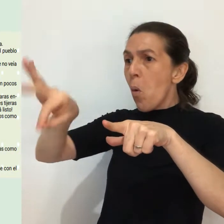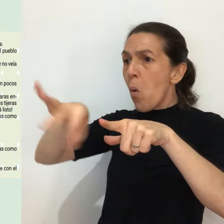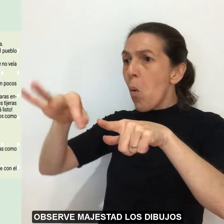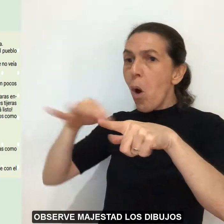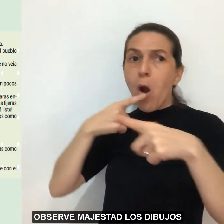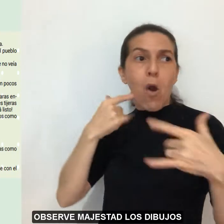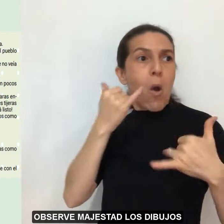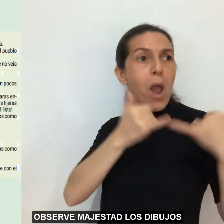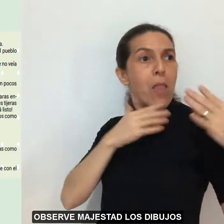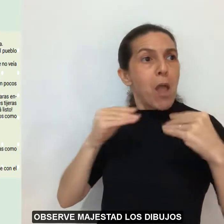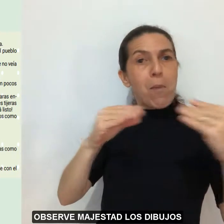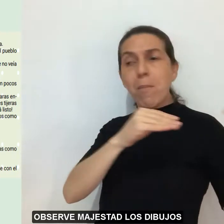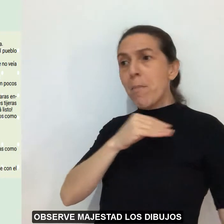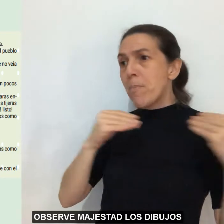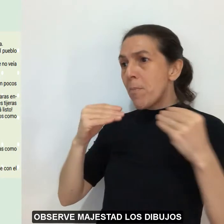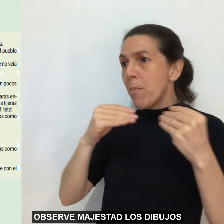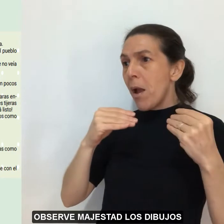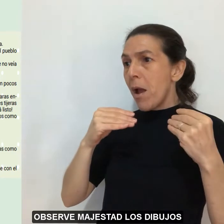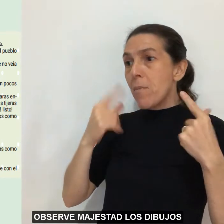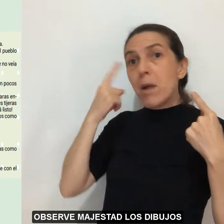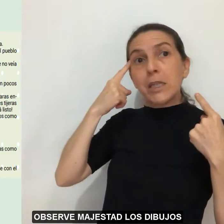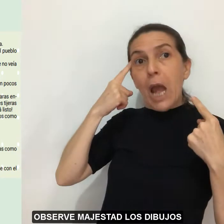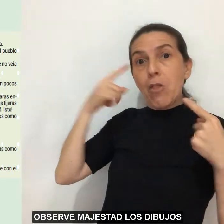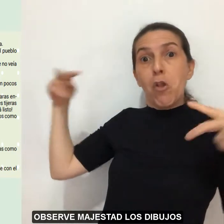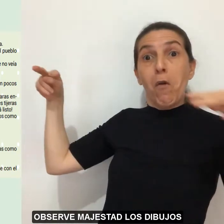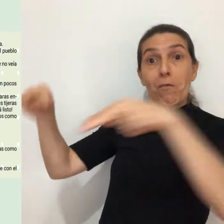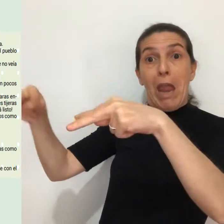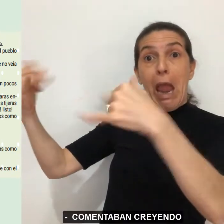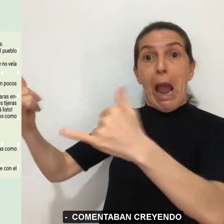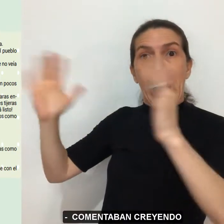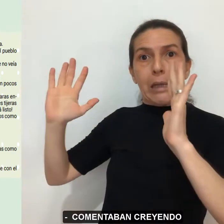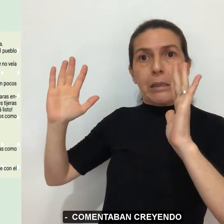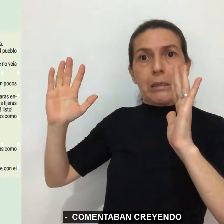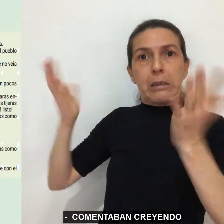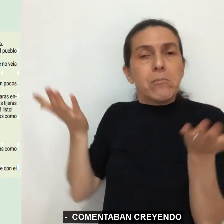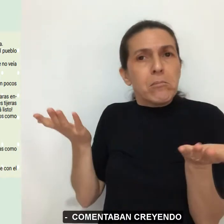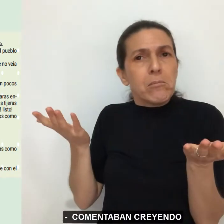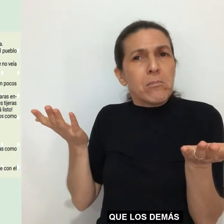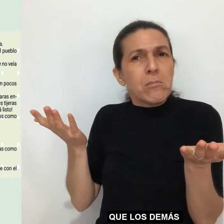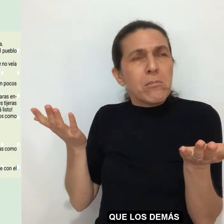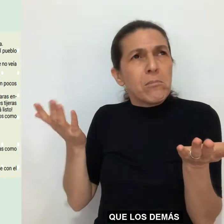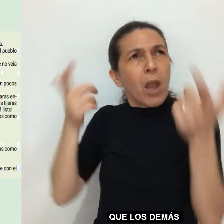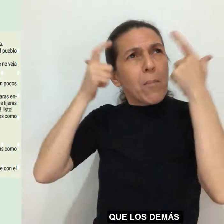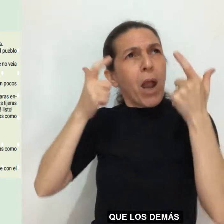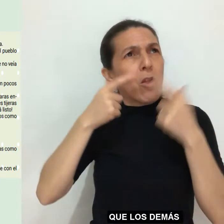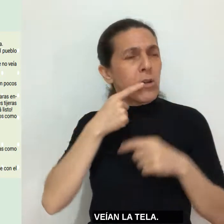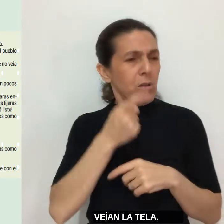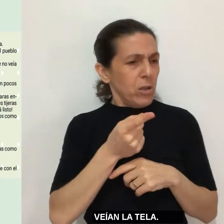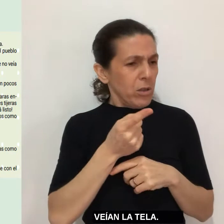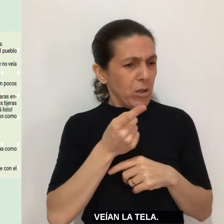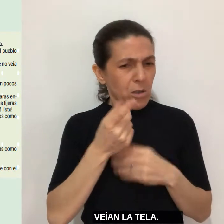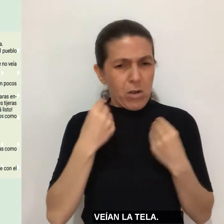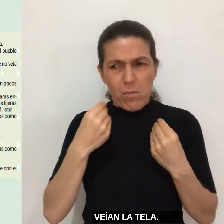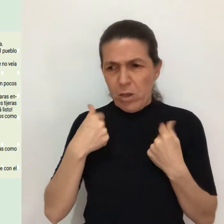—Observe, majestad, los dibujos —comentaban creyendo que los demás veían la tela.